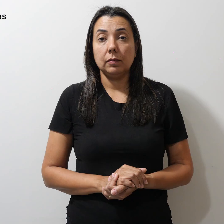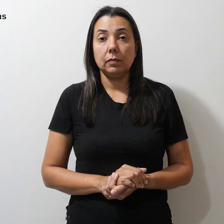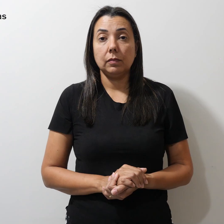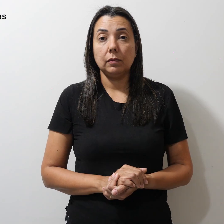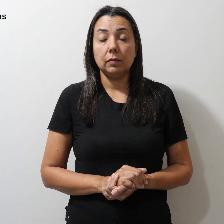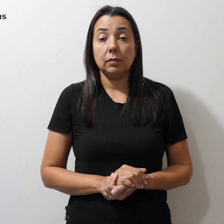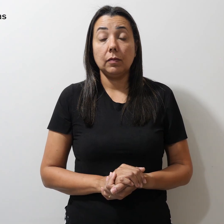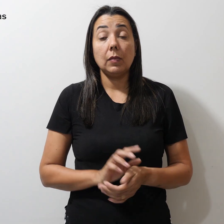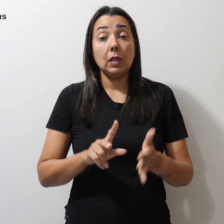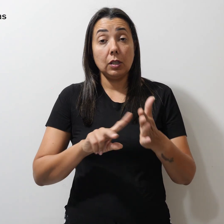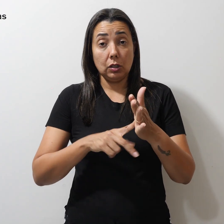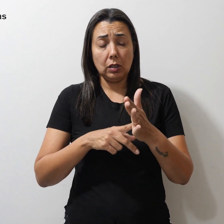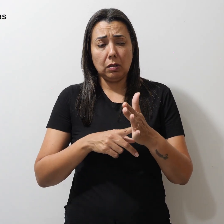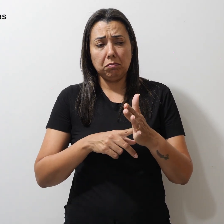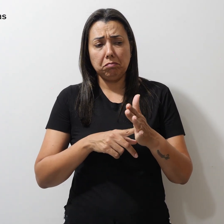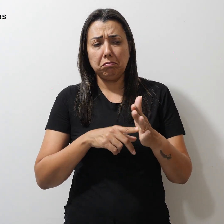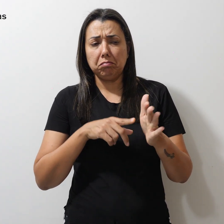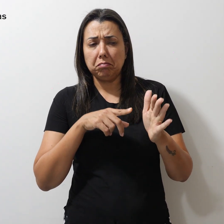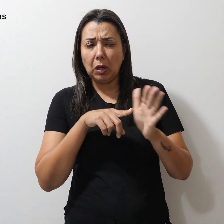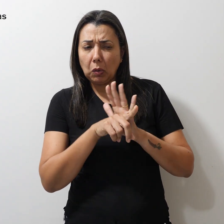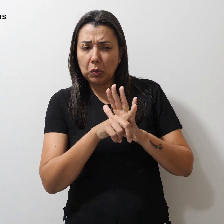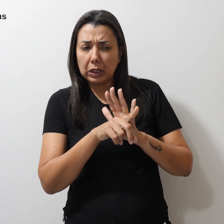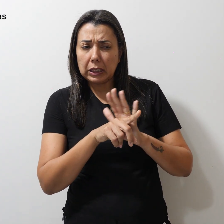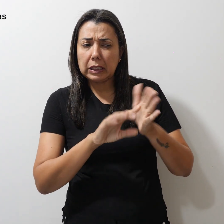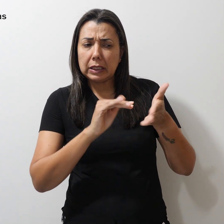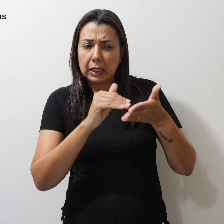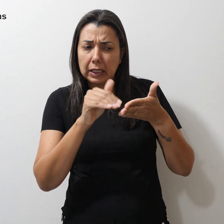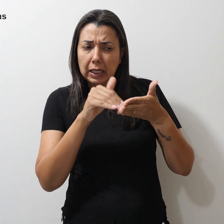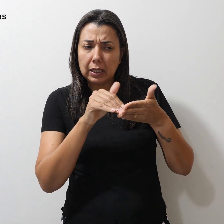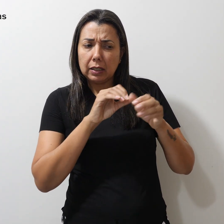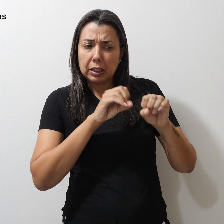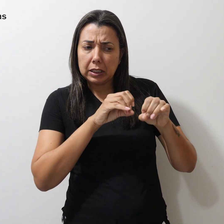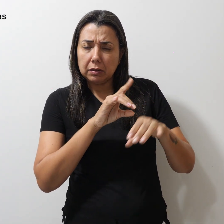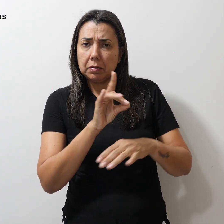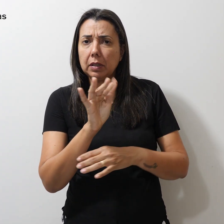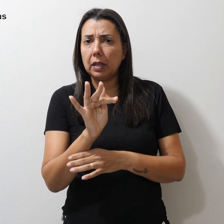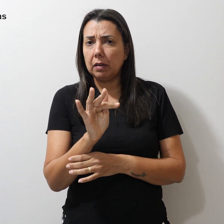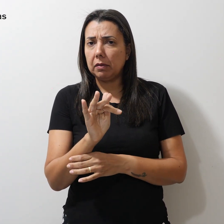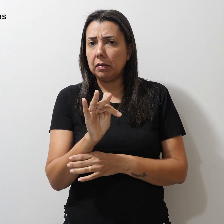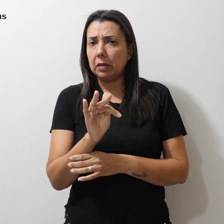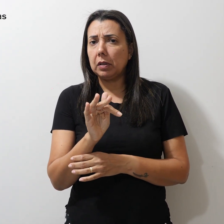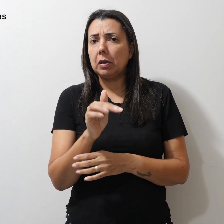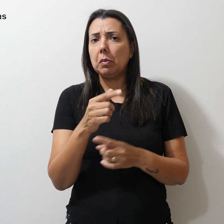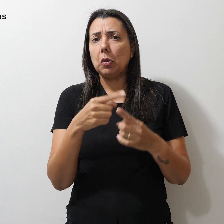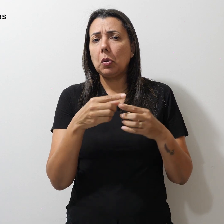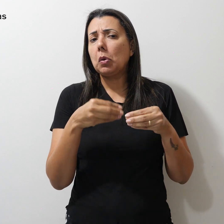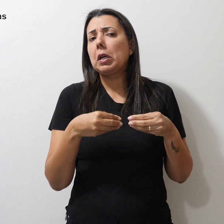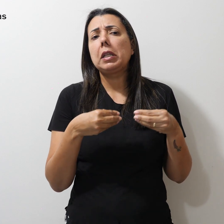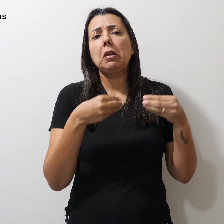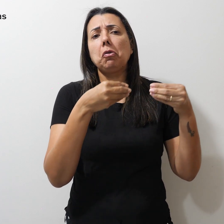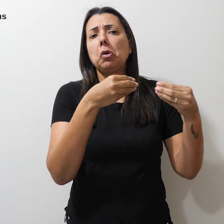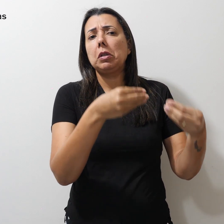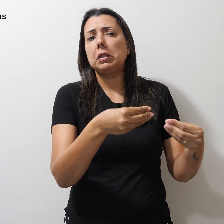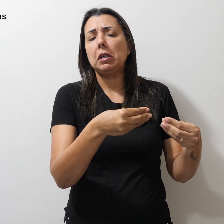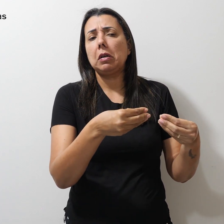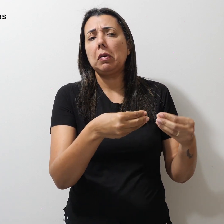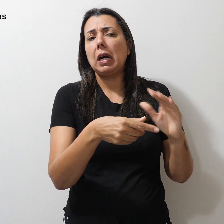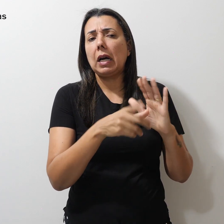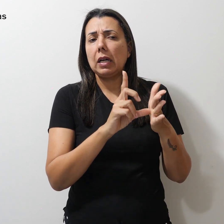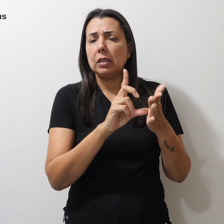Simpro questiona a Secretaria de Educação do Distrito Federal por devolução retroativa de professores